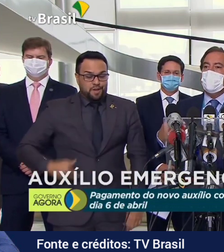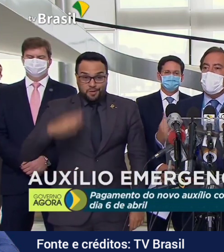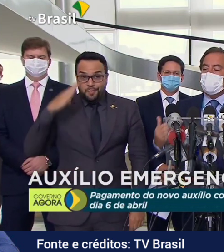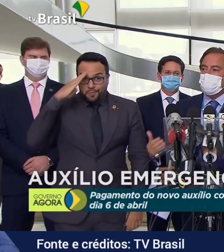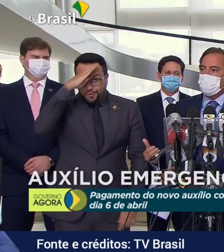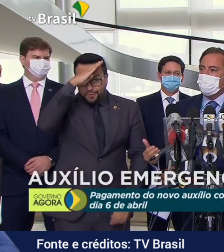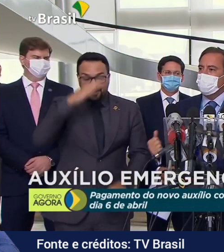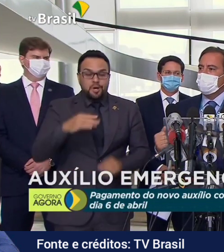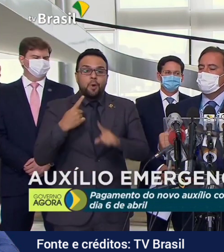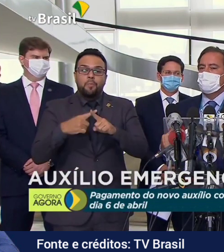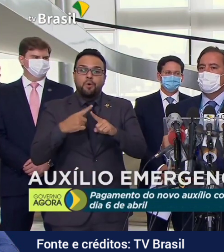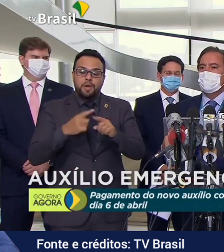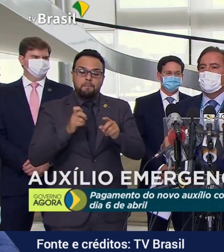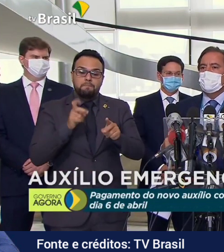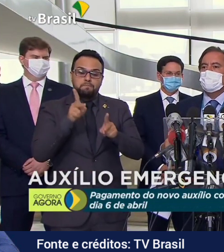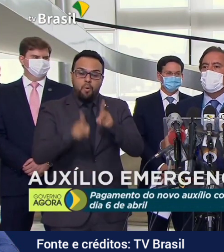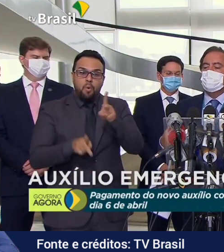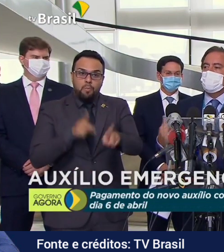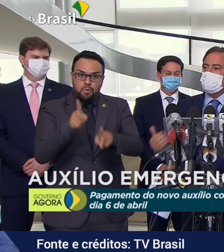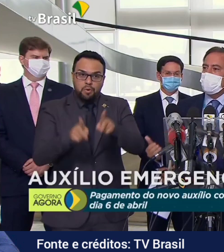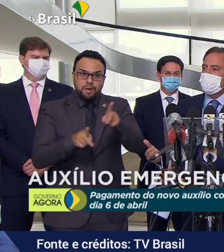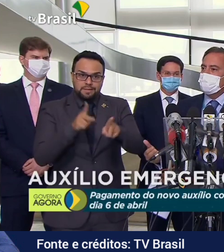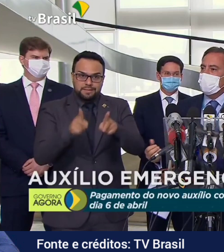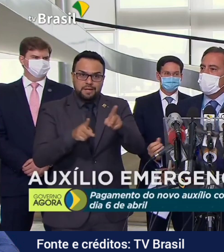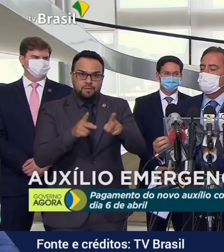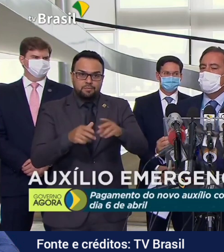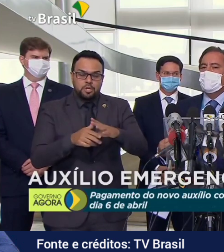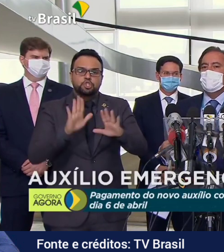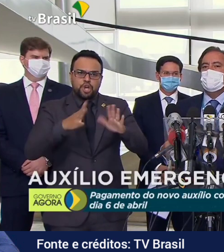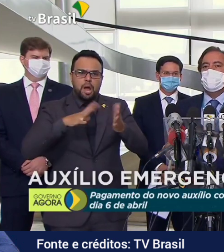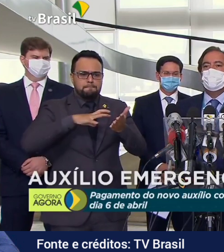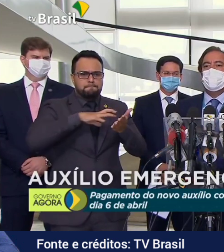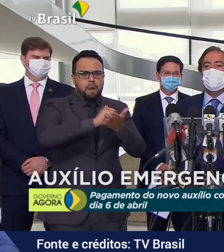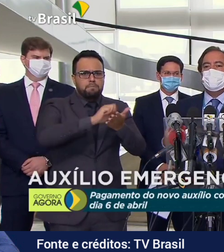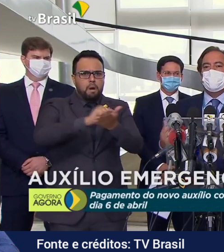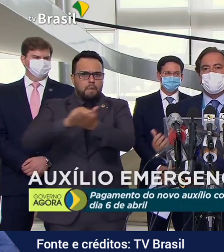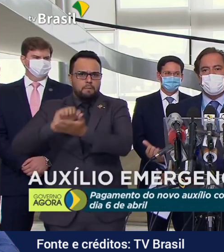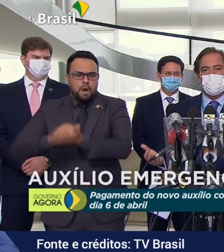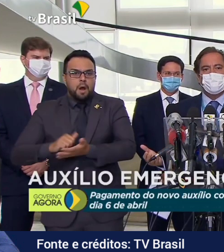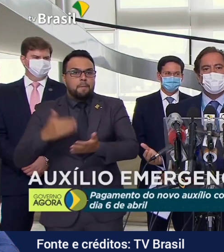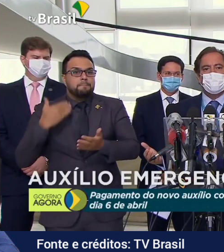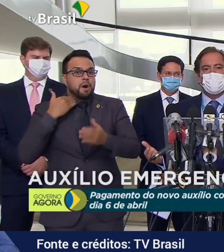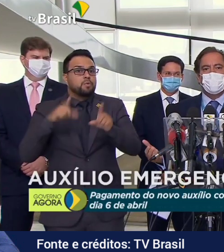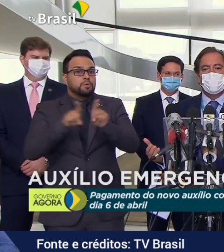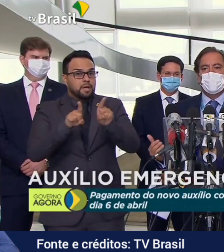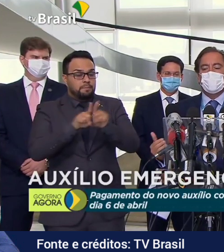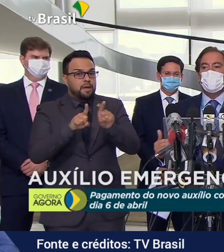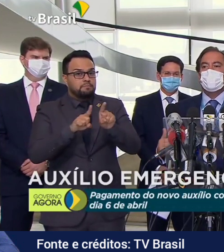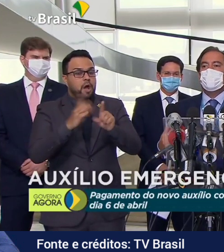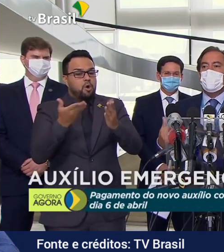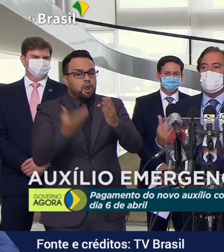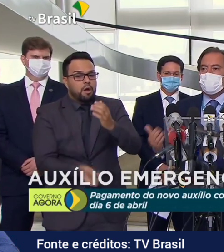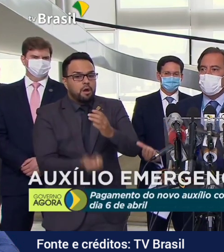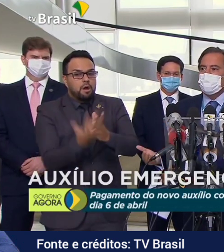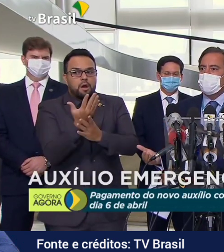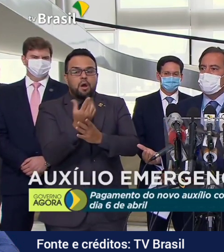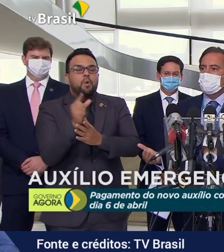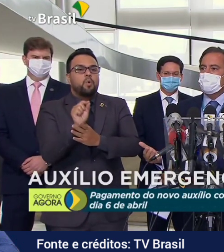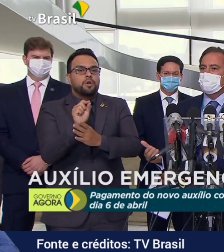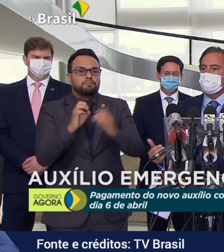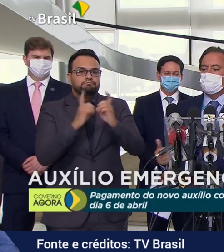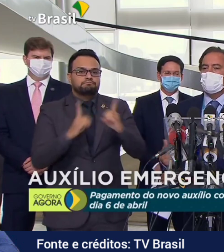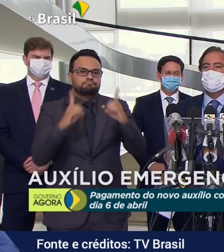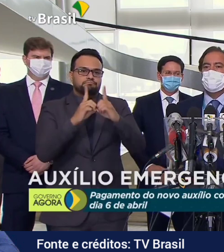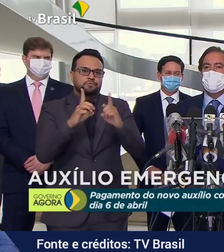esta população está bancarizada e teve uma inserção digital. Nós já estamos